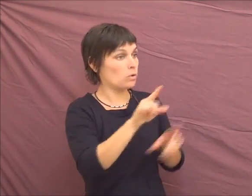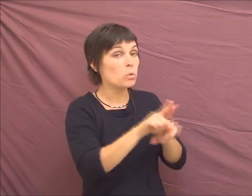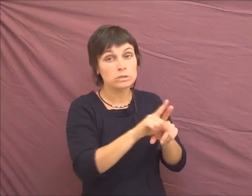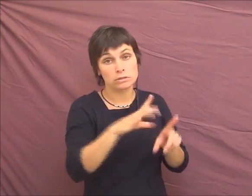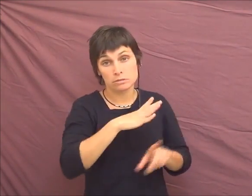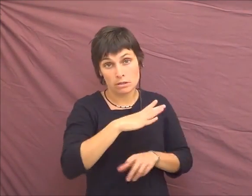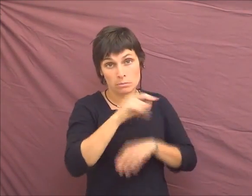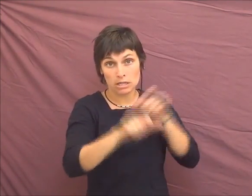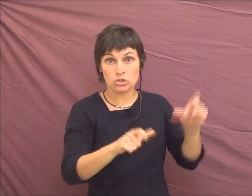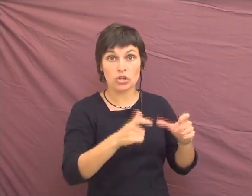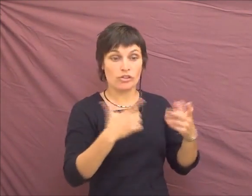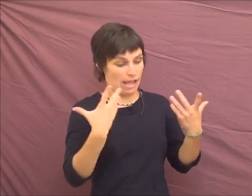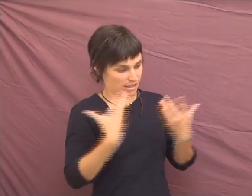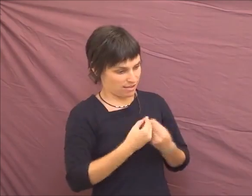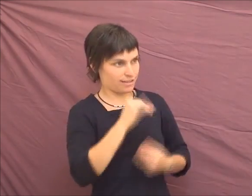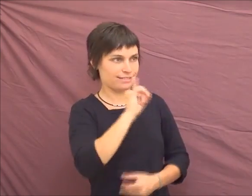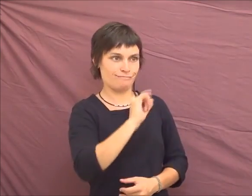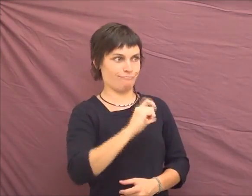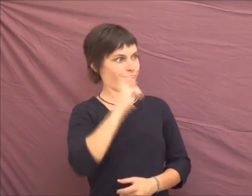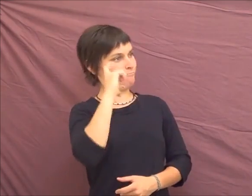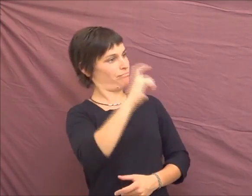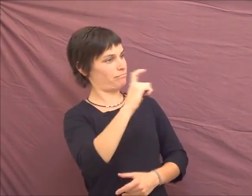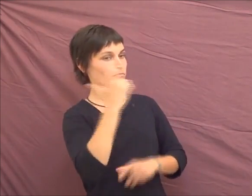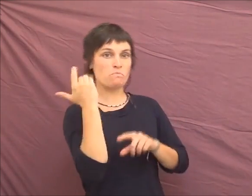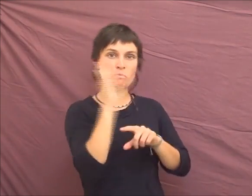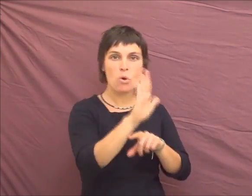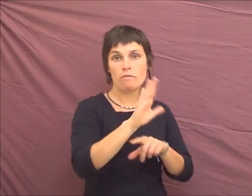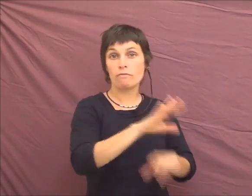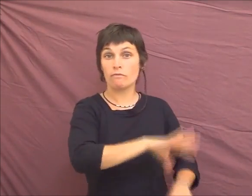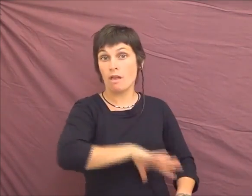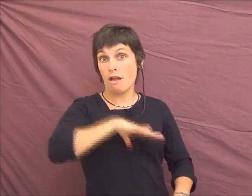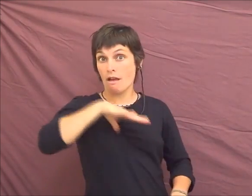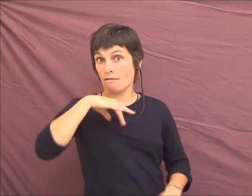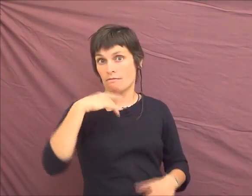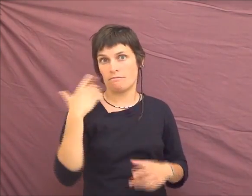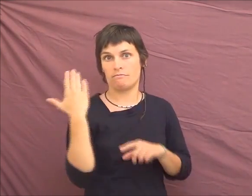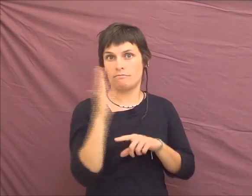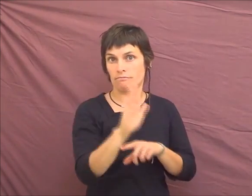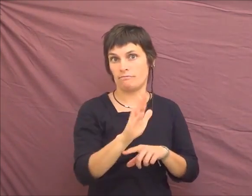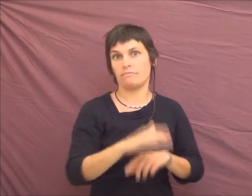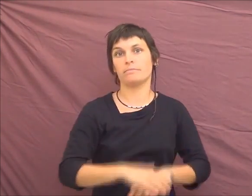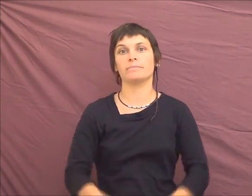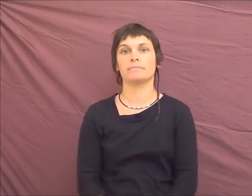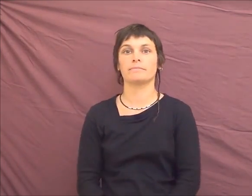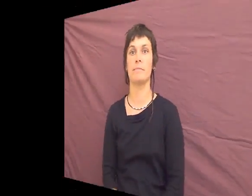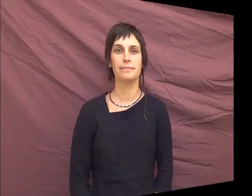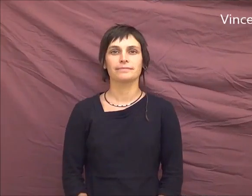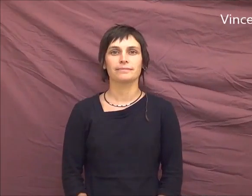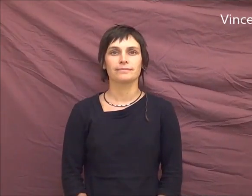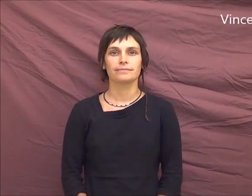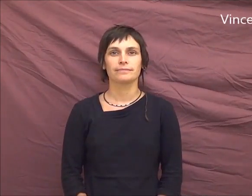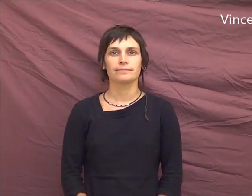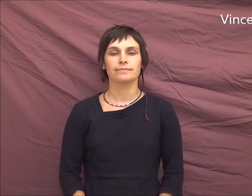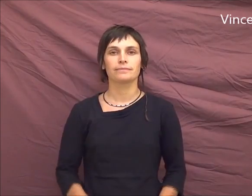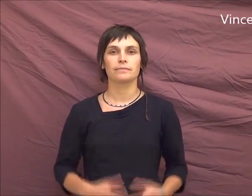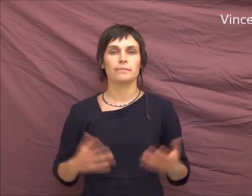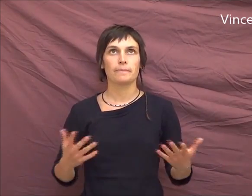intersexes avec un I majuscule qui va montrer la fierté d'être intersexe. Vincent. Pour qu'on puisse